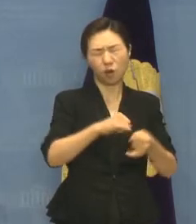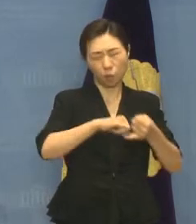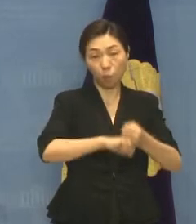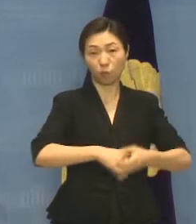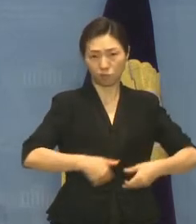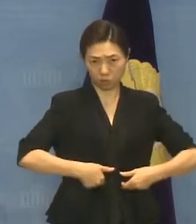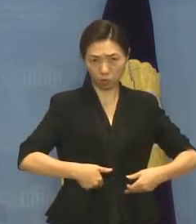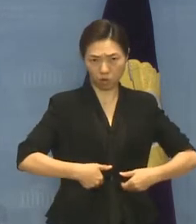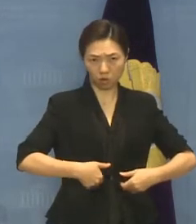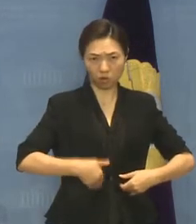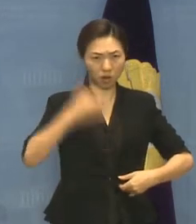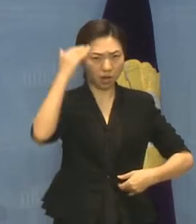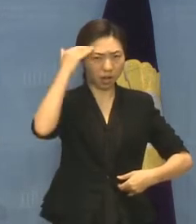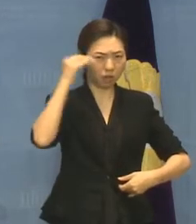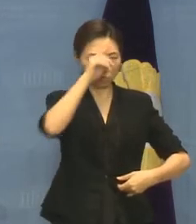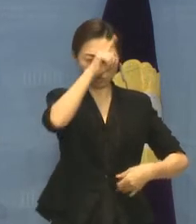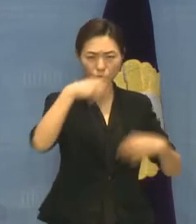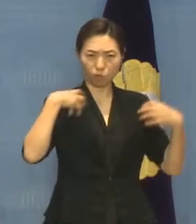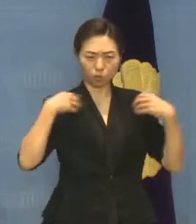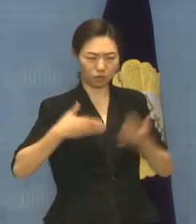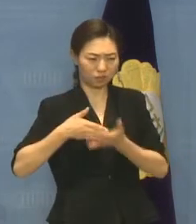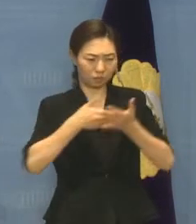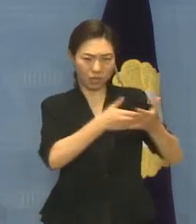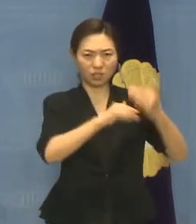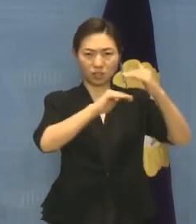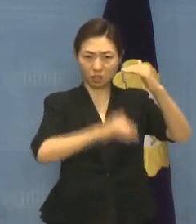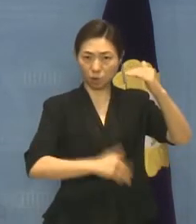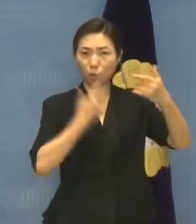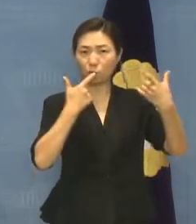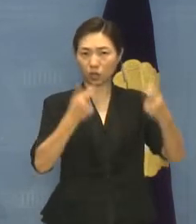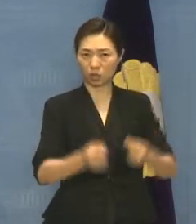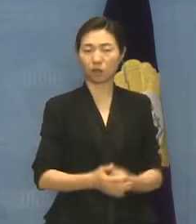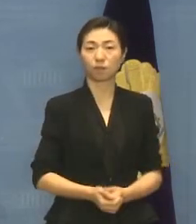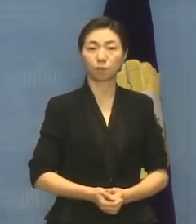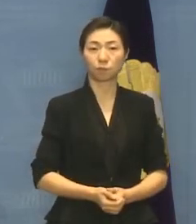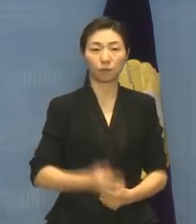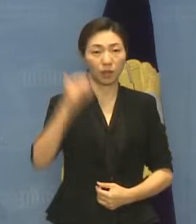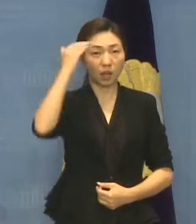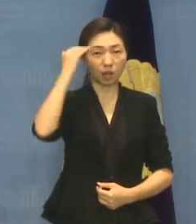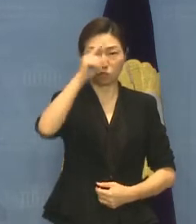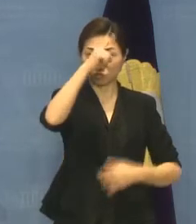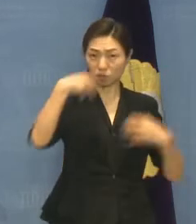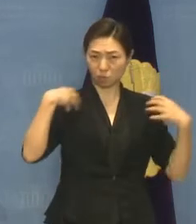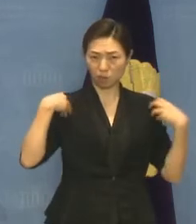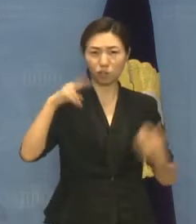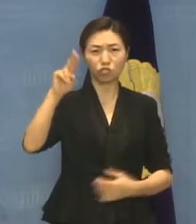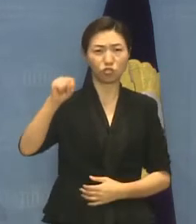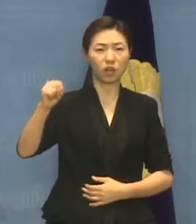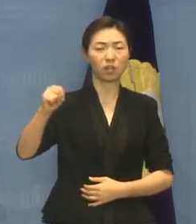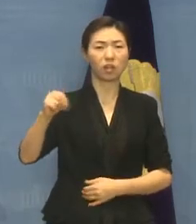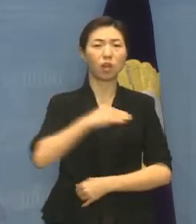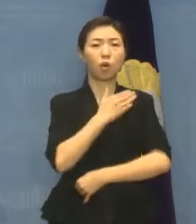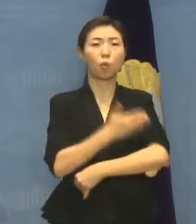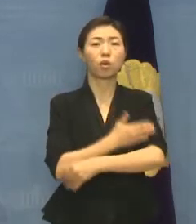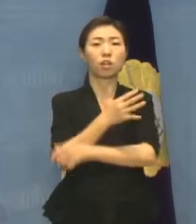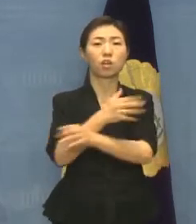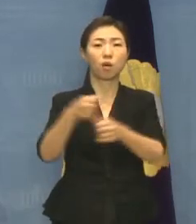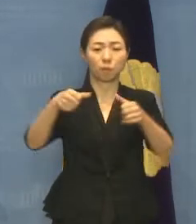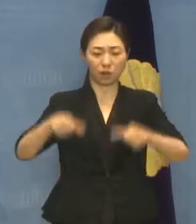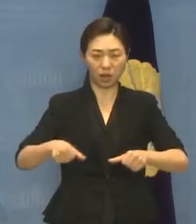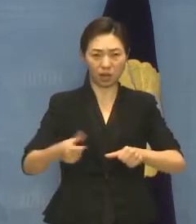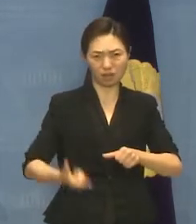번 상기시키고자 합니다. 정부의 책임 있는 협약 이행을 반드시 축구합니다. 이상입니다.